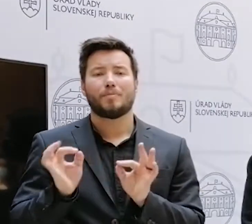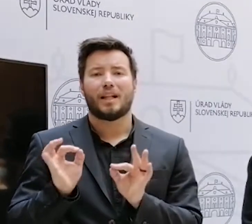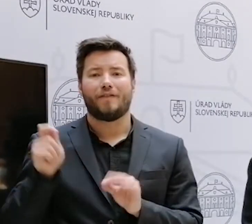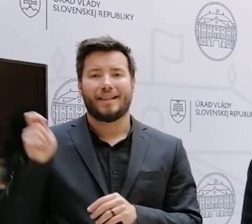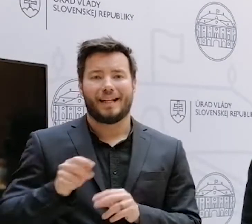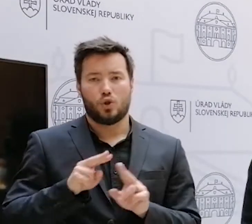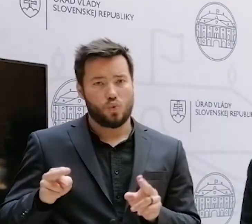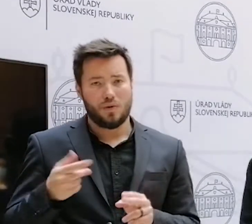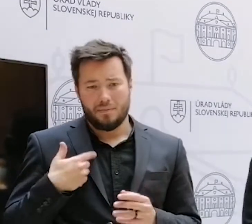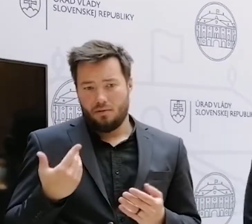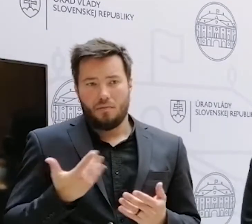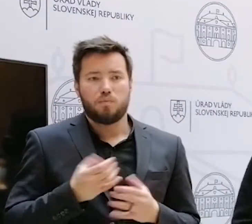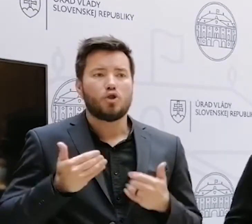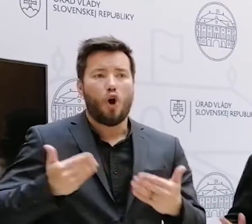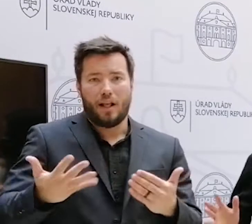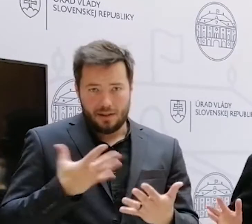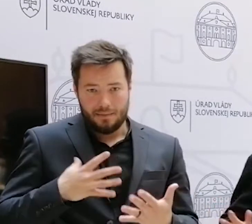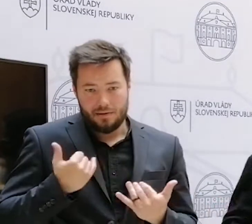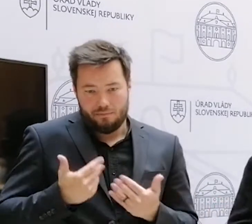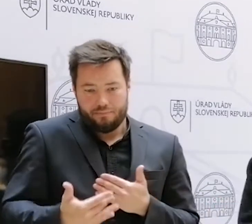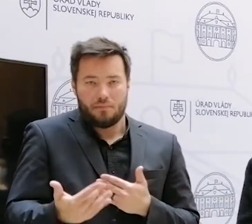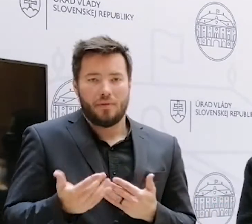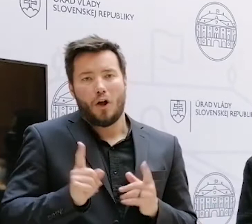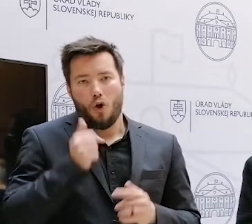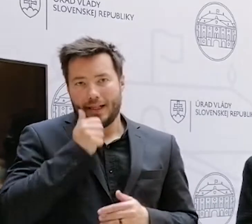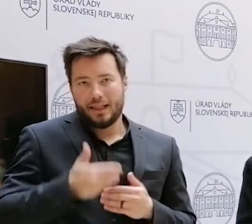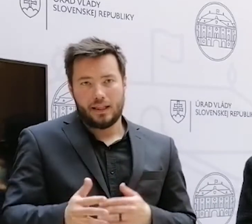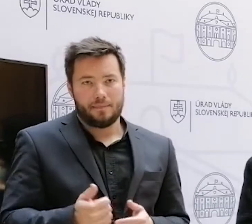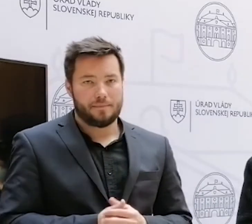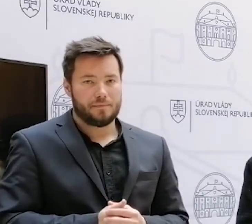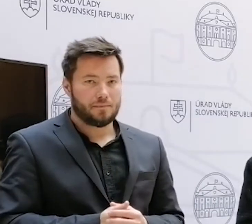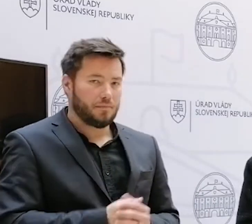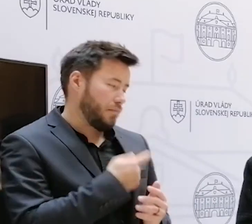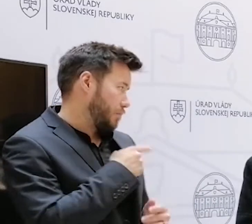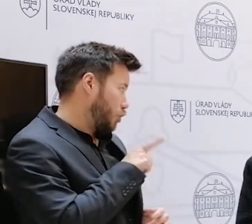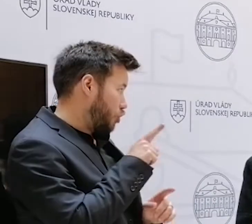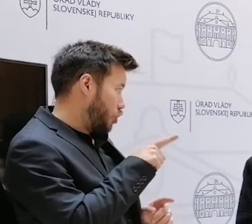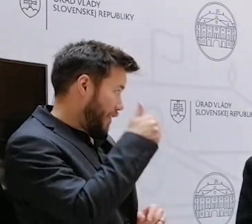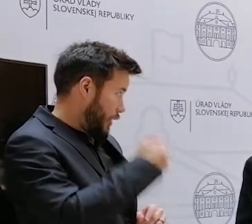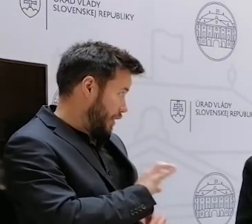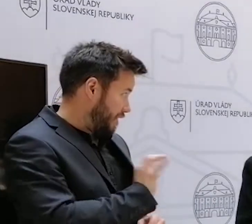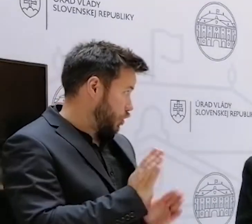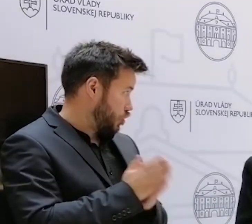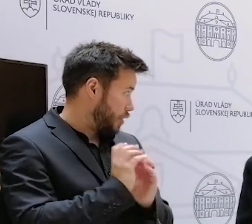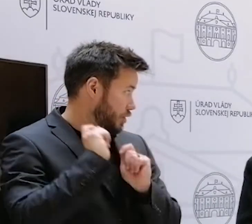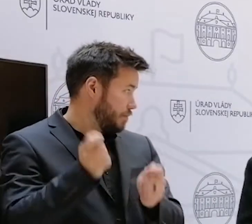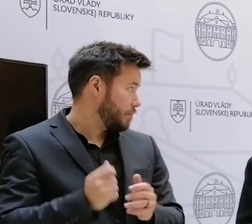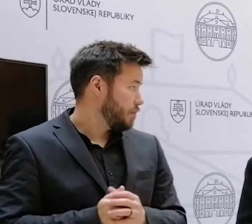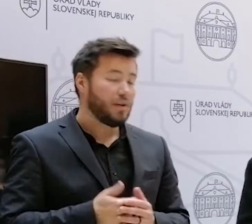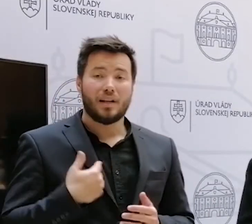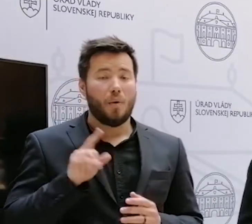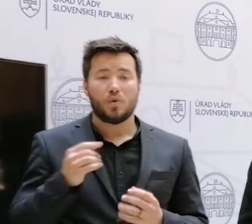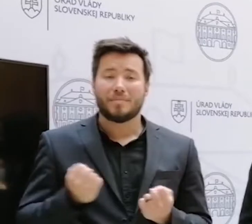a riešime to bezodkladne. Takže akože mala by to byť otázka dní. Čiže do týždňa by mohla by ta žiadosť podaná a po týždne by sme mohli vedieť... Ja sa